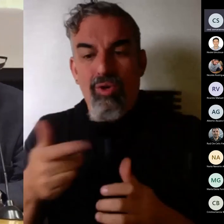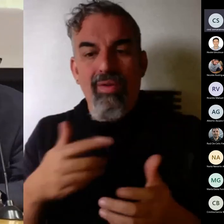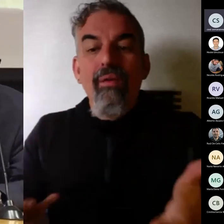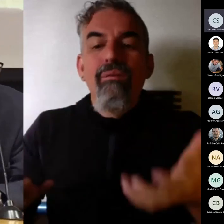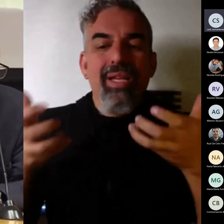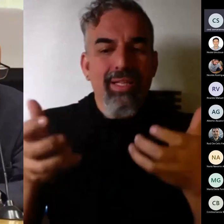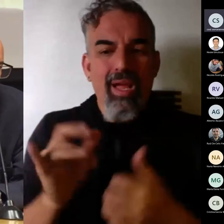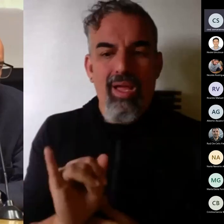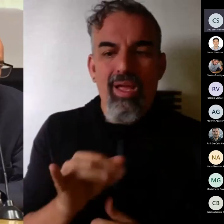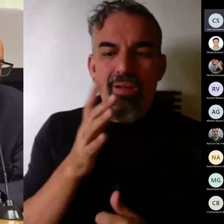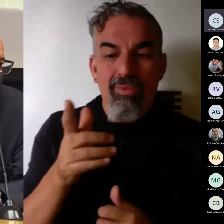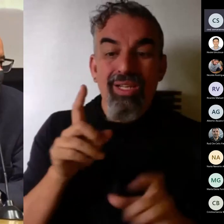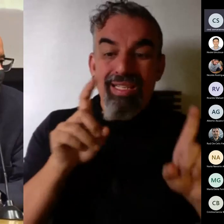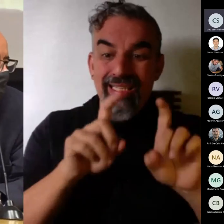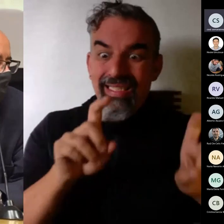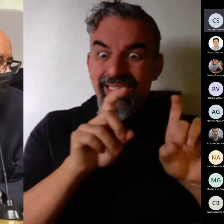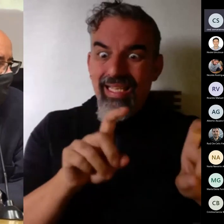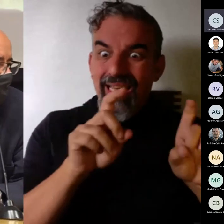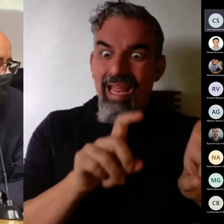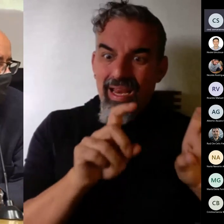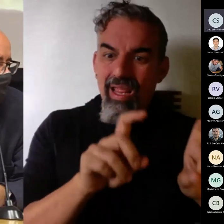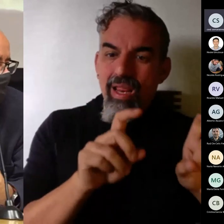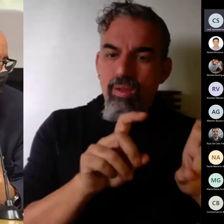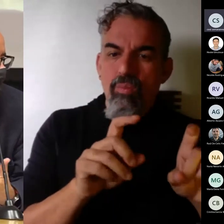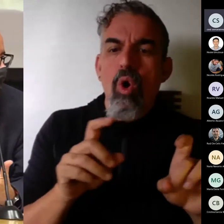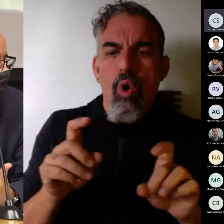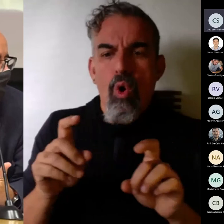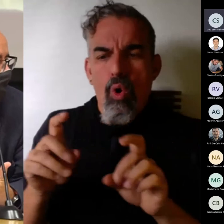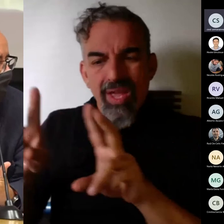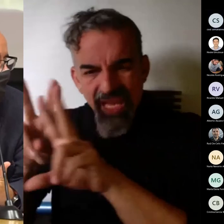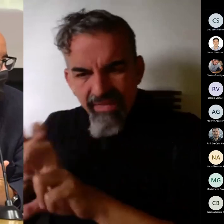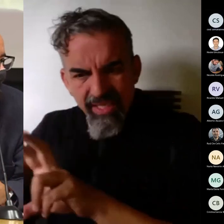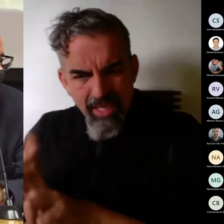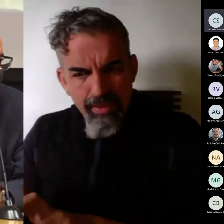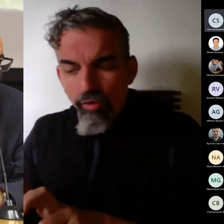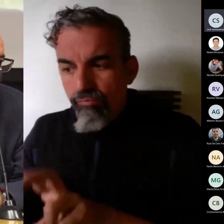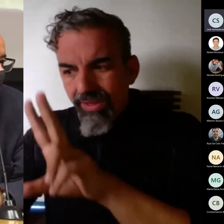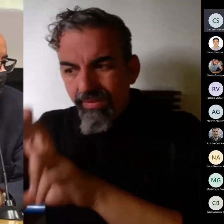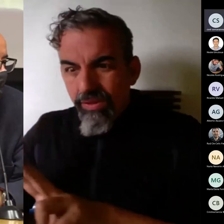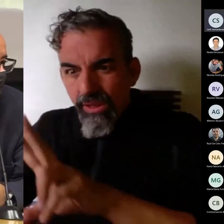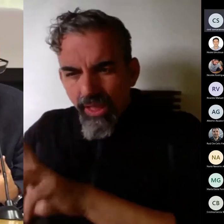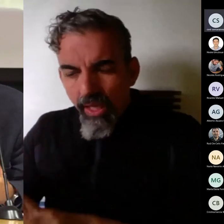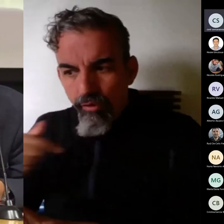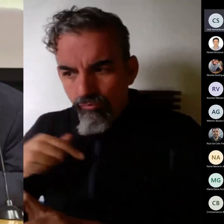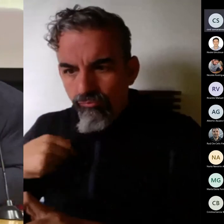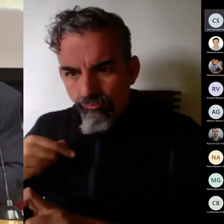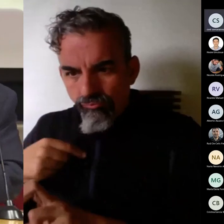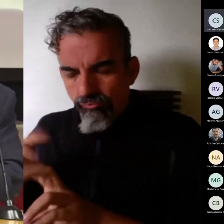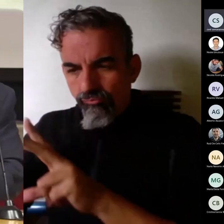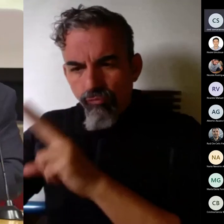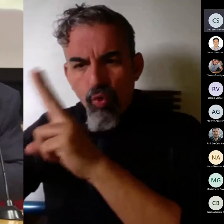enseñar cuando tú has construido un conocimiento que cuando no lo has construido construido un conocimiento